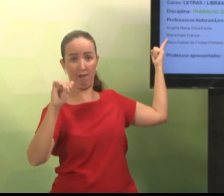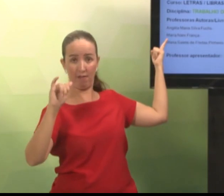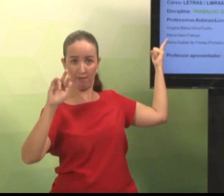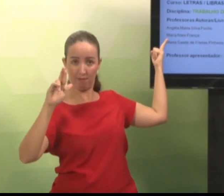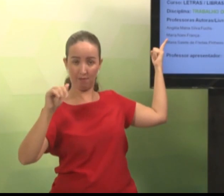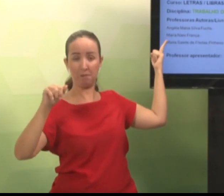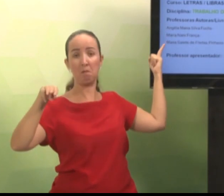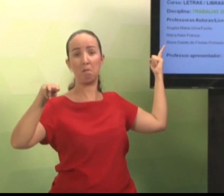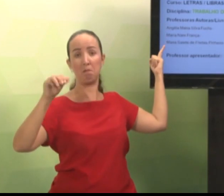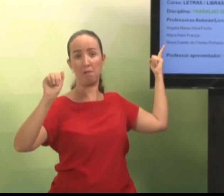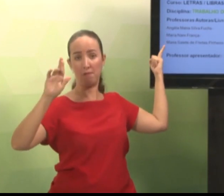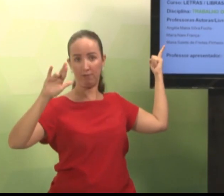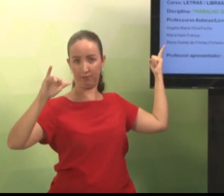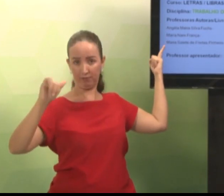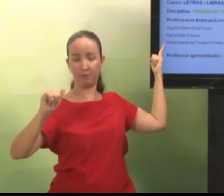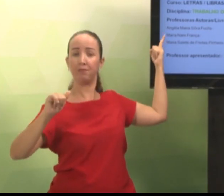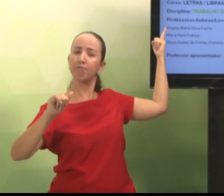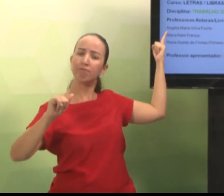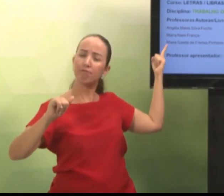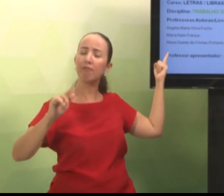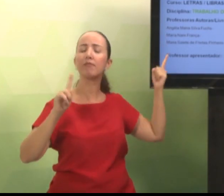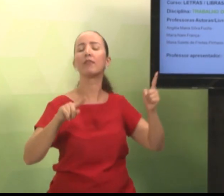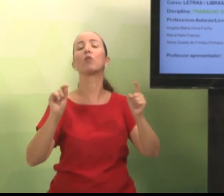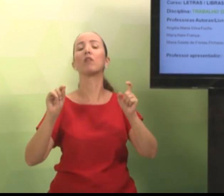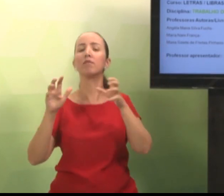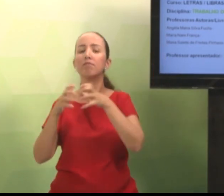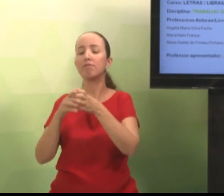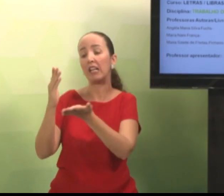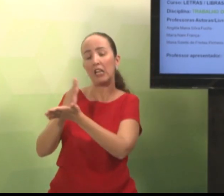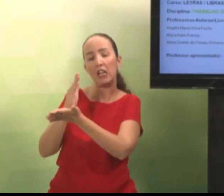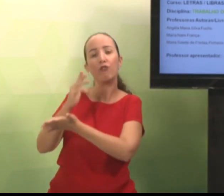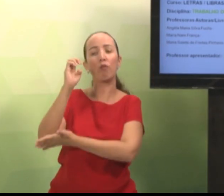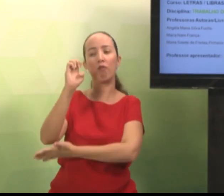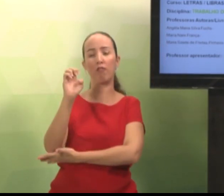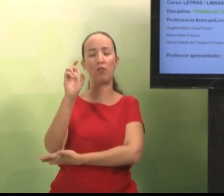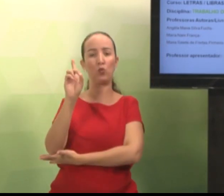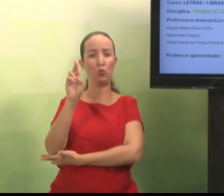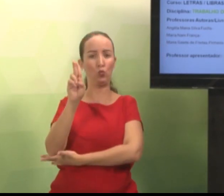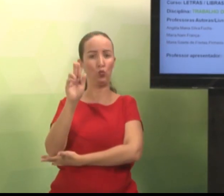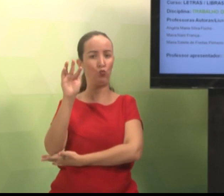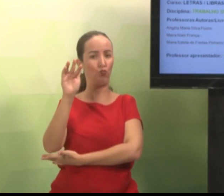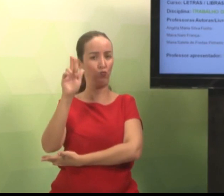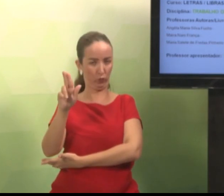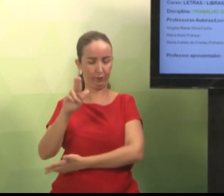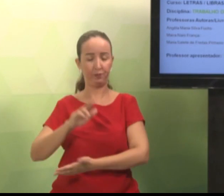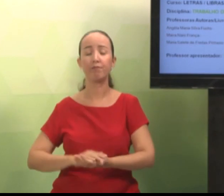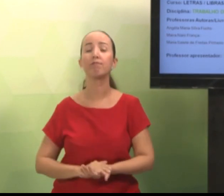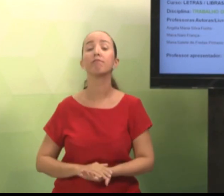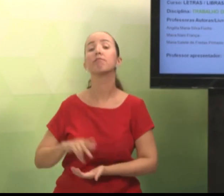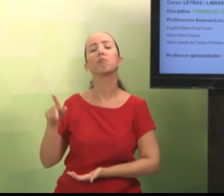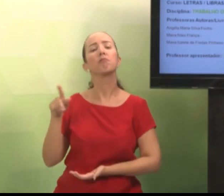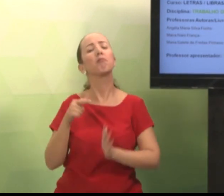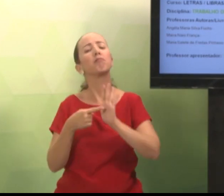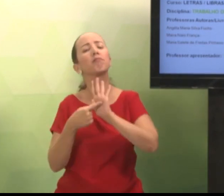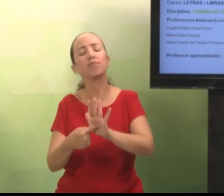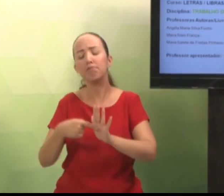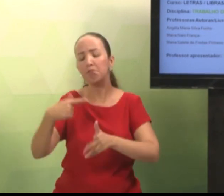Maíra e Maria. Então, essas três foram responsáveis pelo material publicado pela UFU.